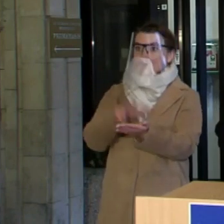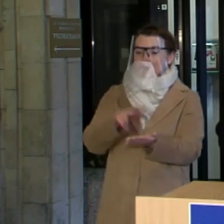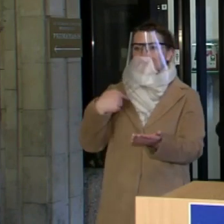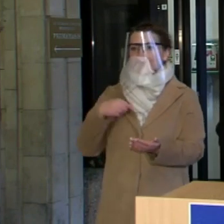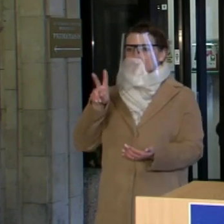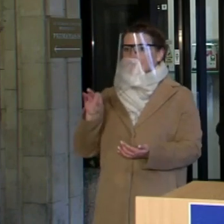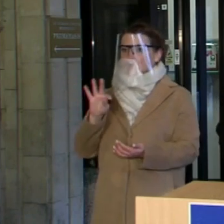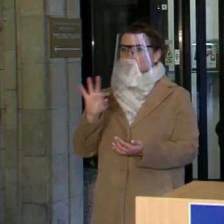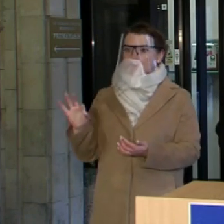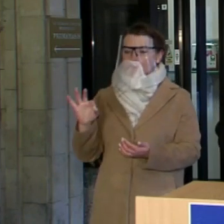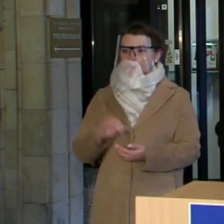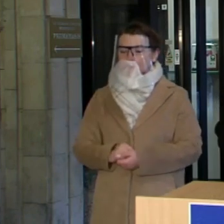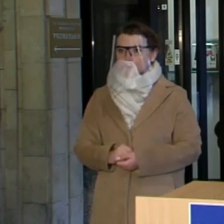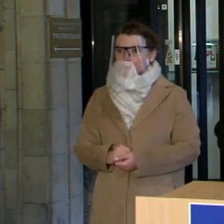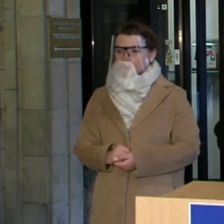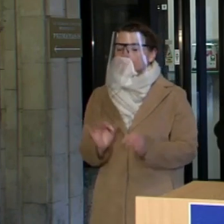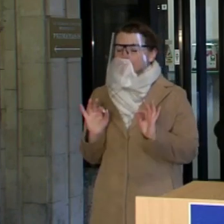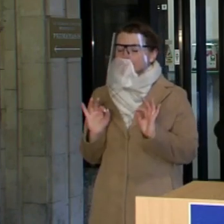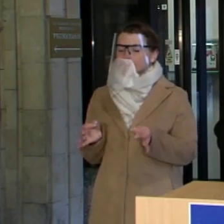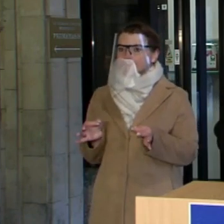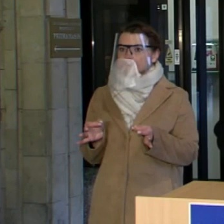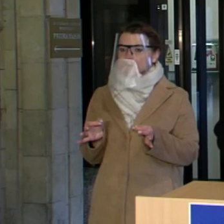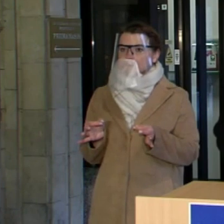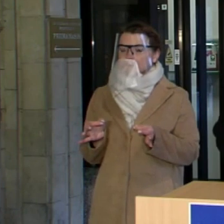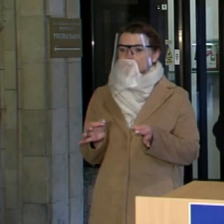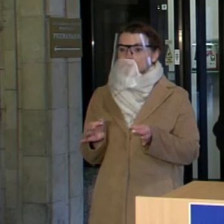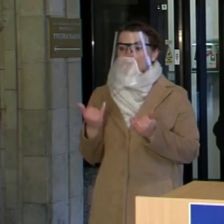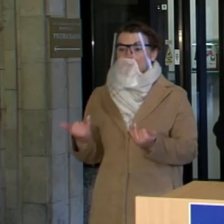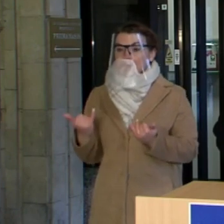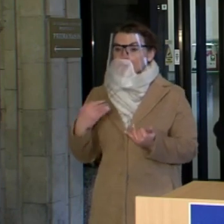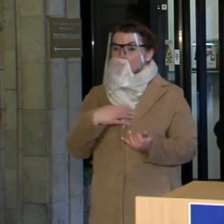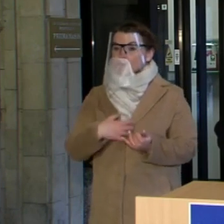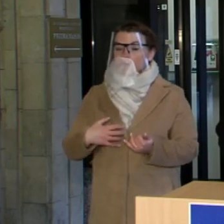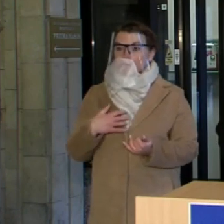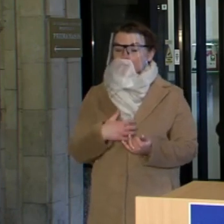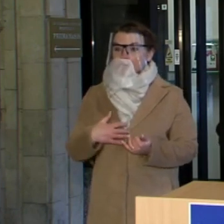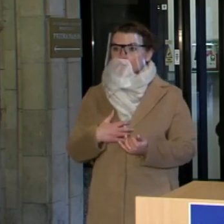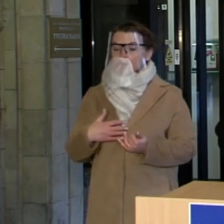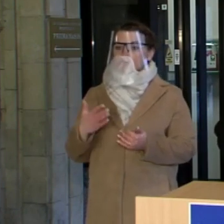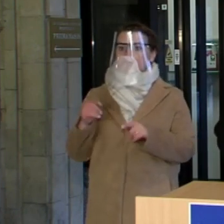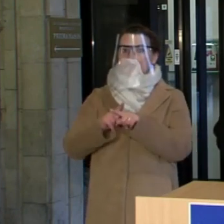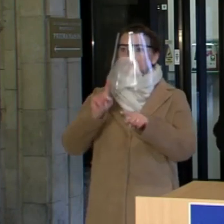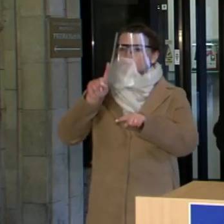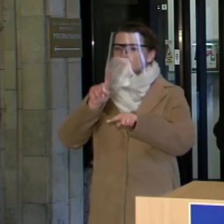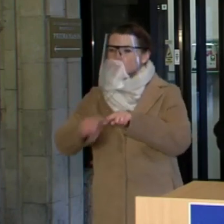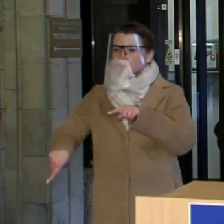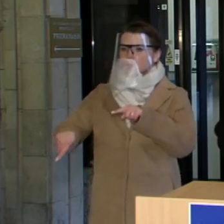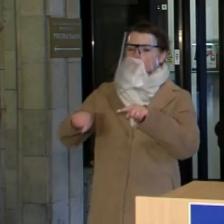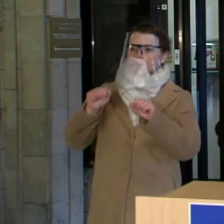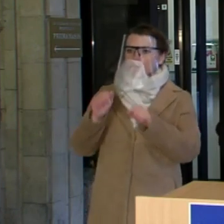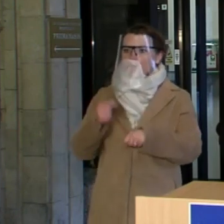Ir čia aš tikrai įsivaizduoju, kad dabar kaip niekad svarbu, kad mūsų operatyvų sprendimai